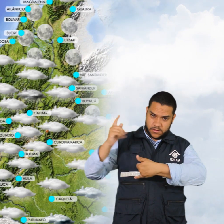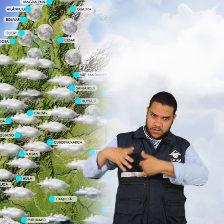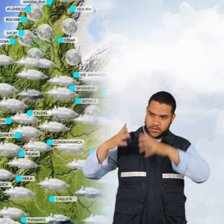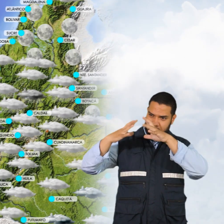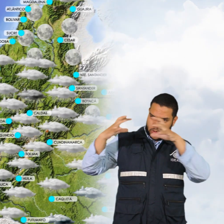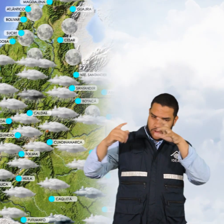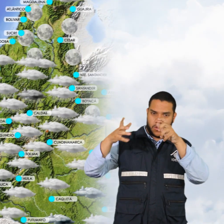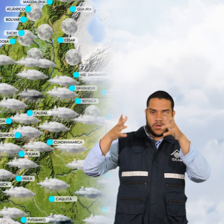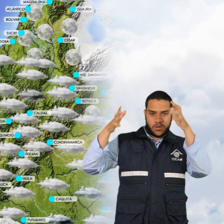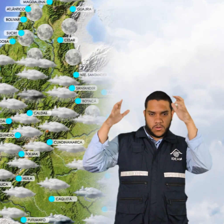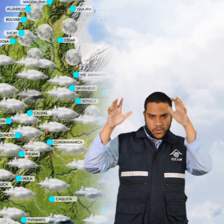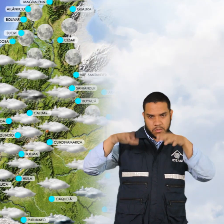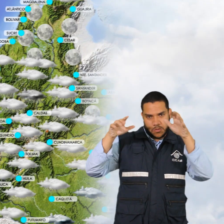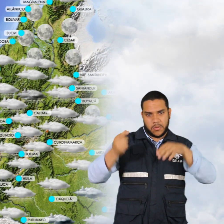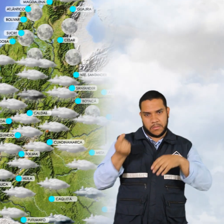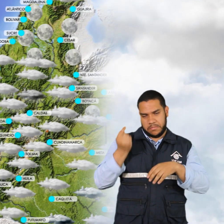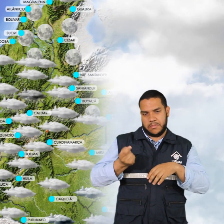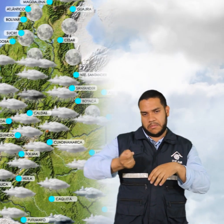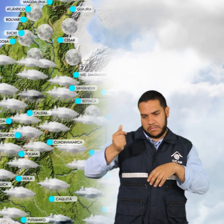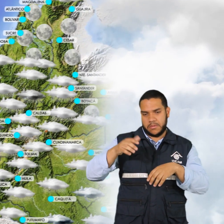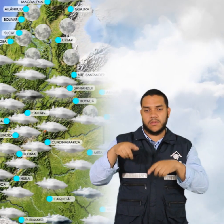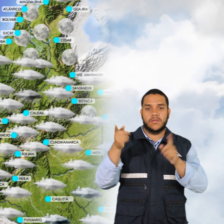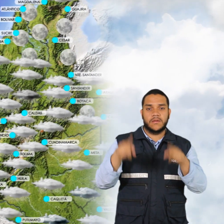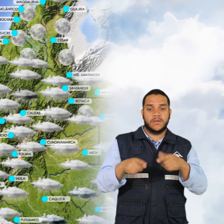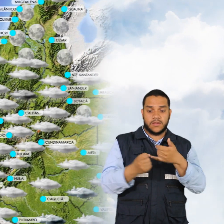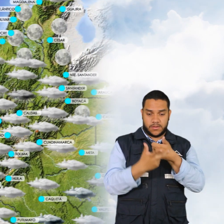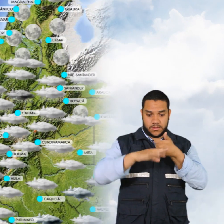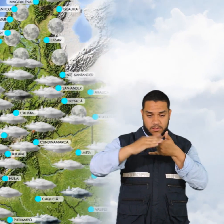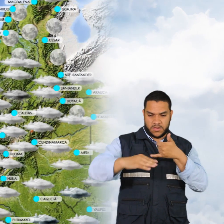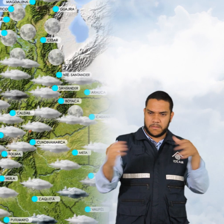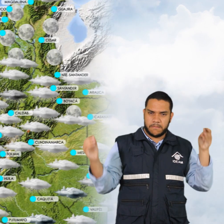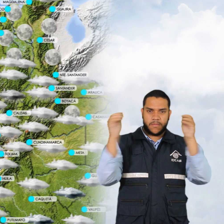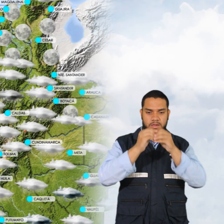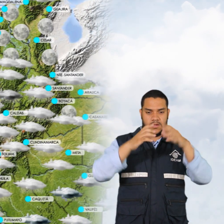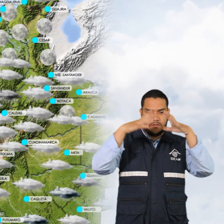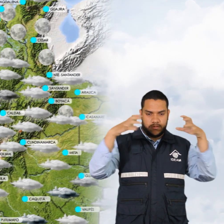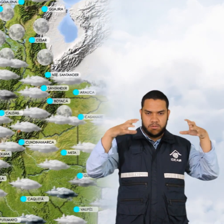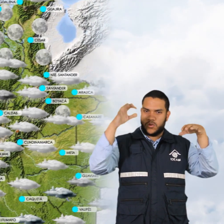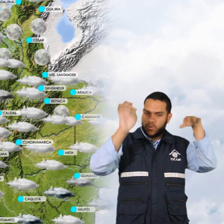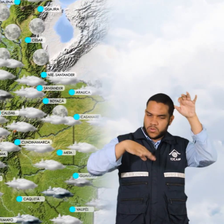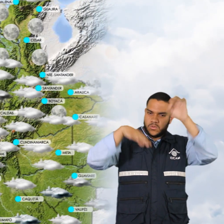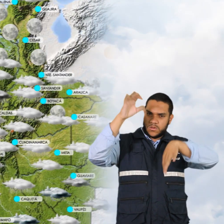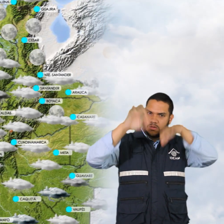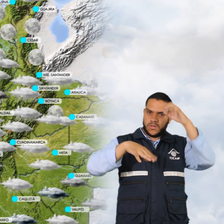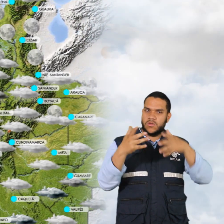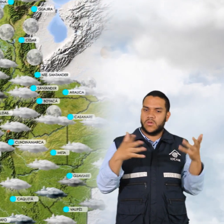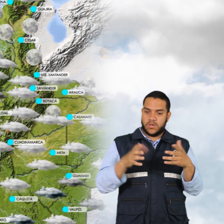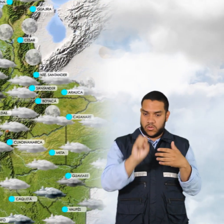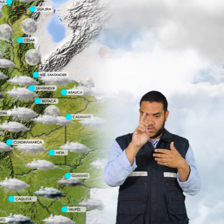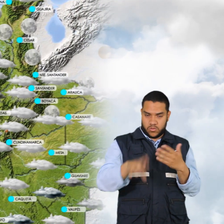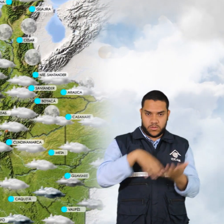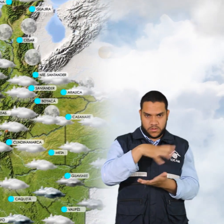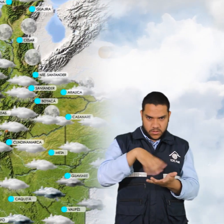ligeras y sectorizadas. En la región andina igualmente incremento la nociedad con pruebas de lloviznas especialmente sectores del sur de